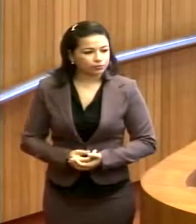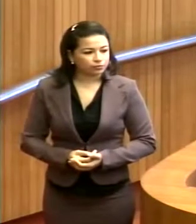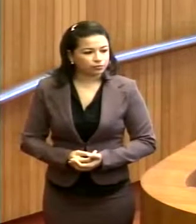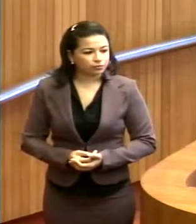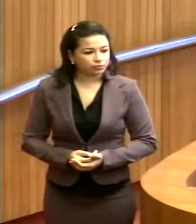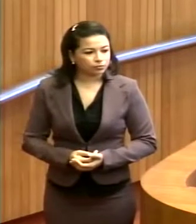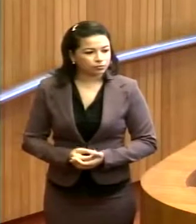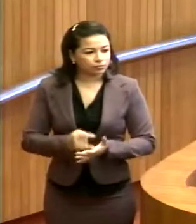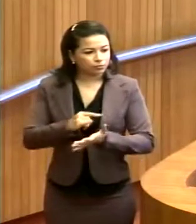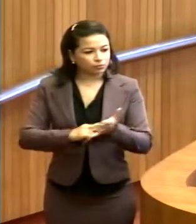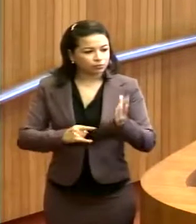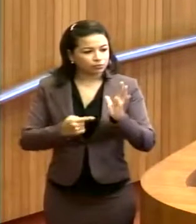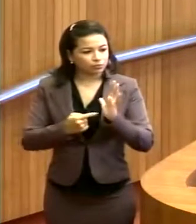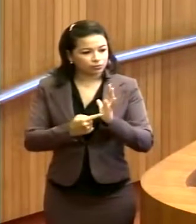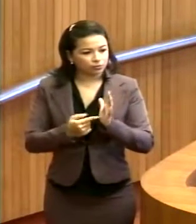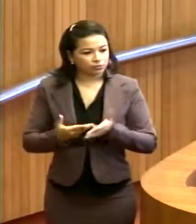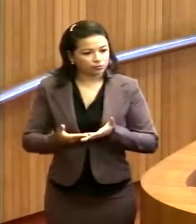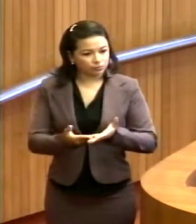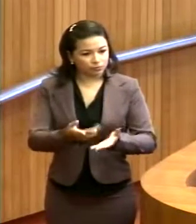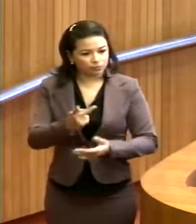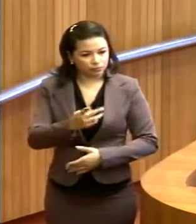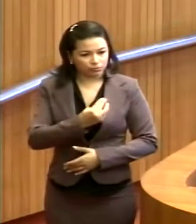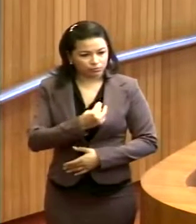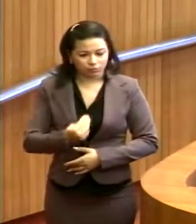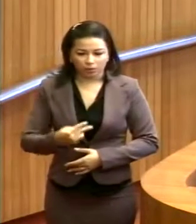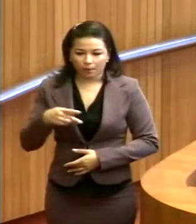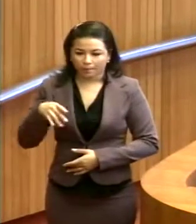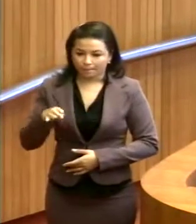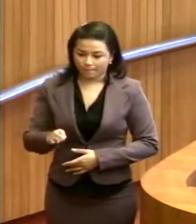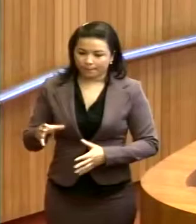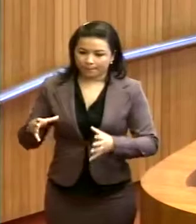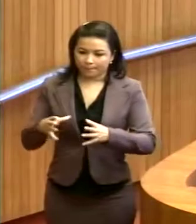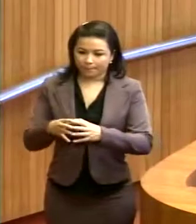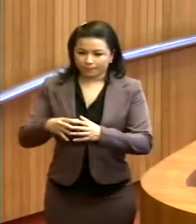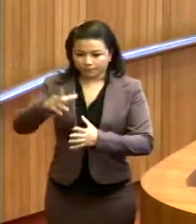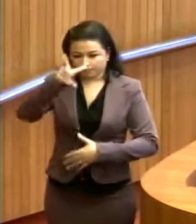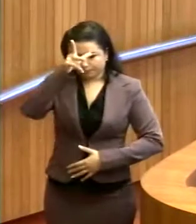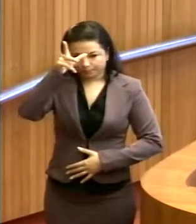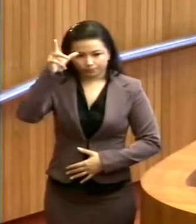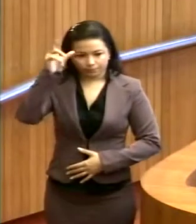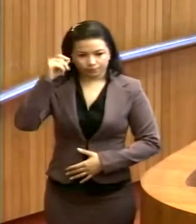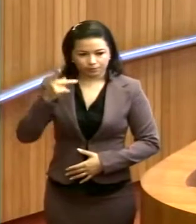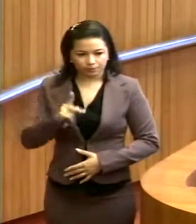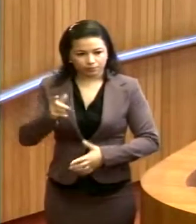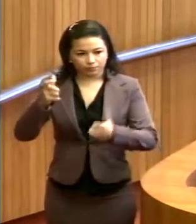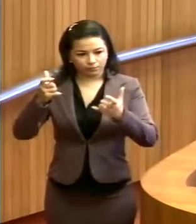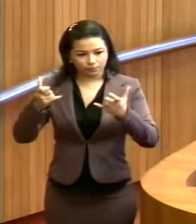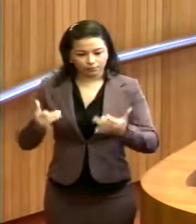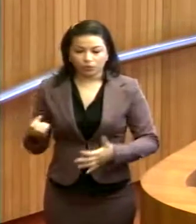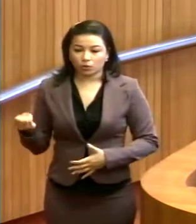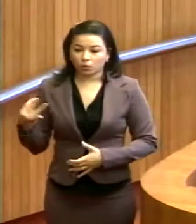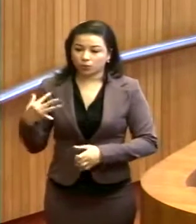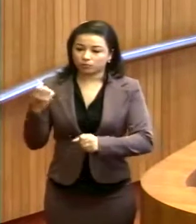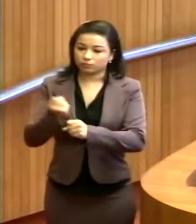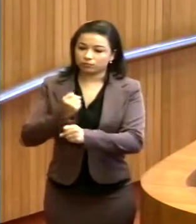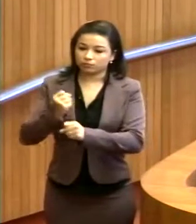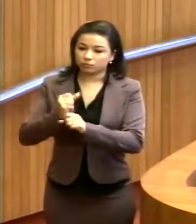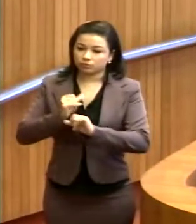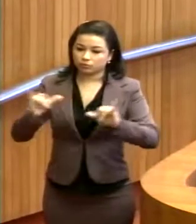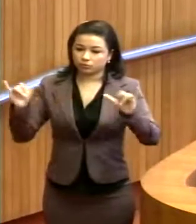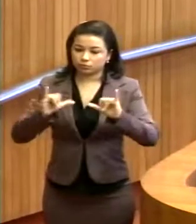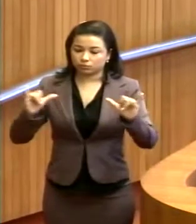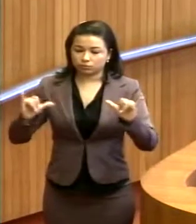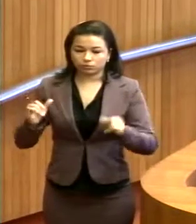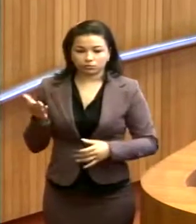e no documento encaminhado ao Ministério Público pela Câmara Municipal, eles falam que o valor da obra divulgada na